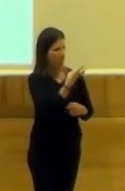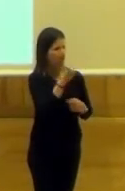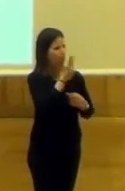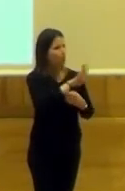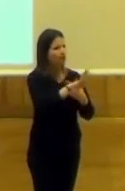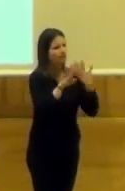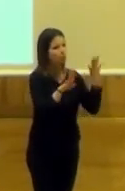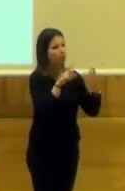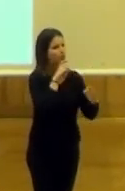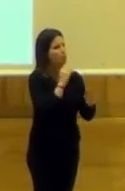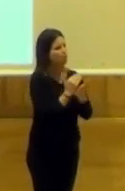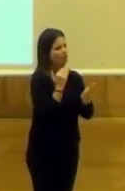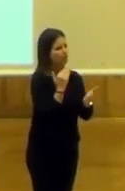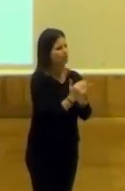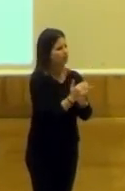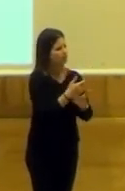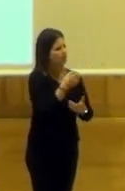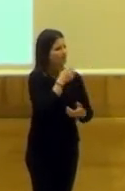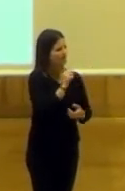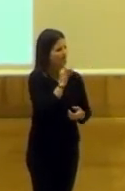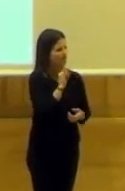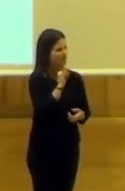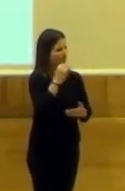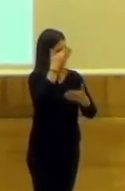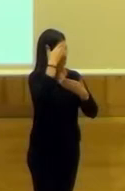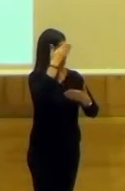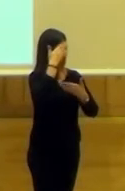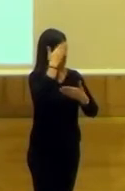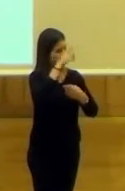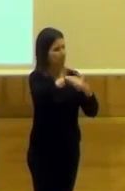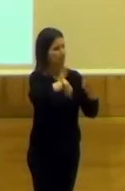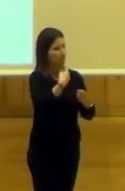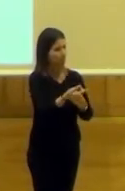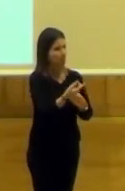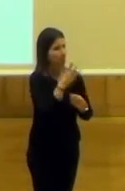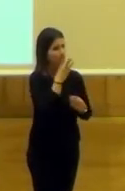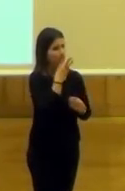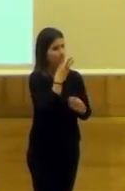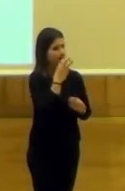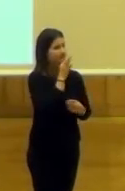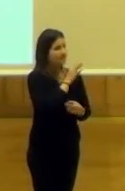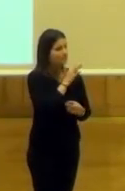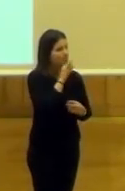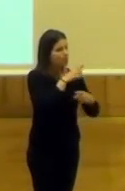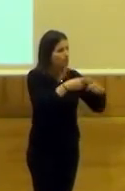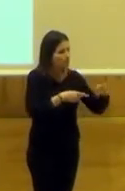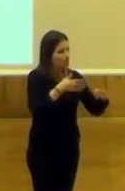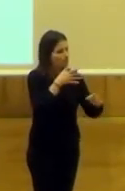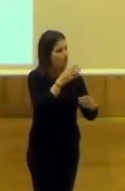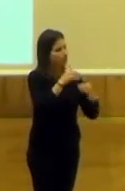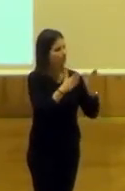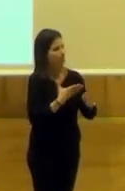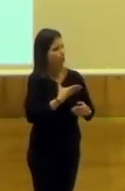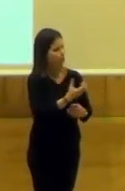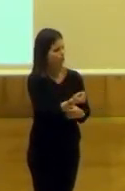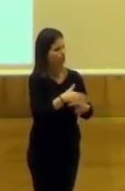de estudios islámicos superiores, y después fue ser, durante tres siglos y medio, del cabildo de la ciudad de